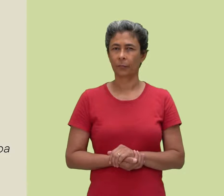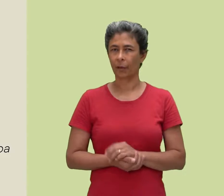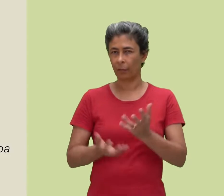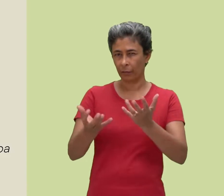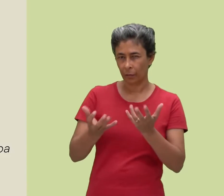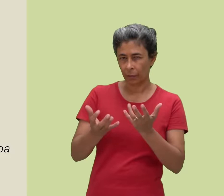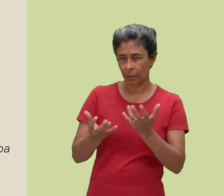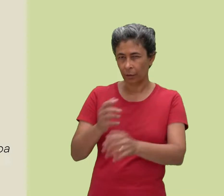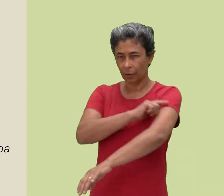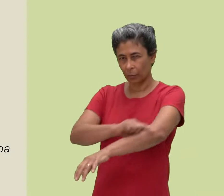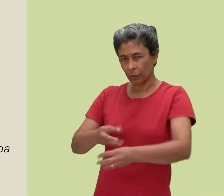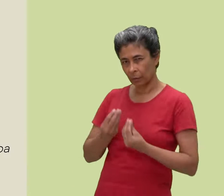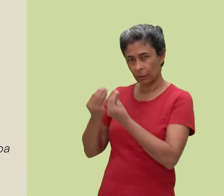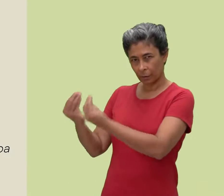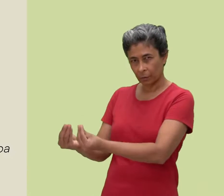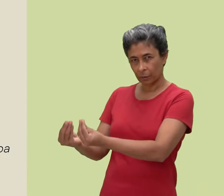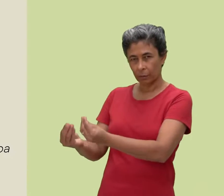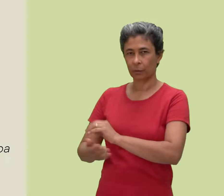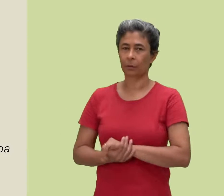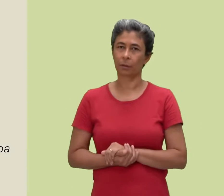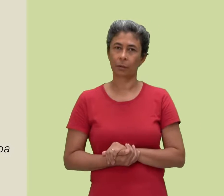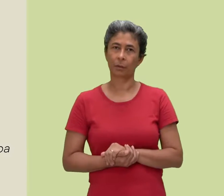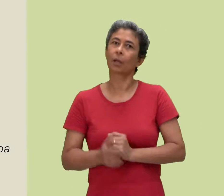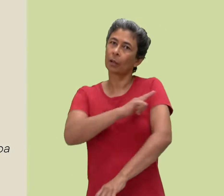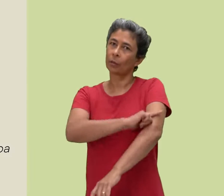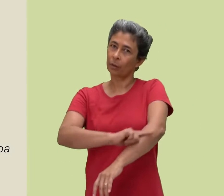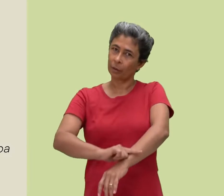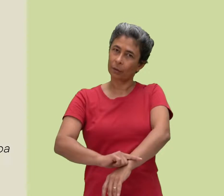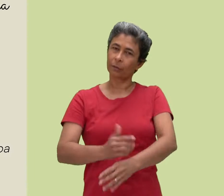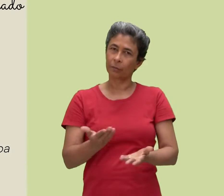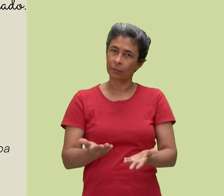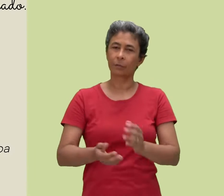Você quer educar? Seja educado.